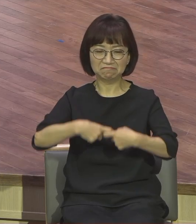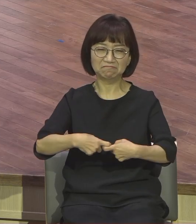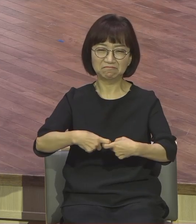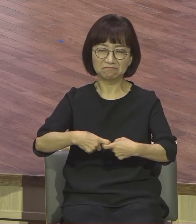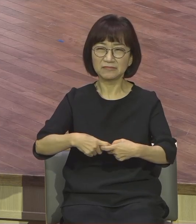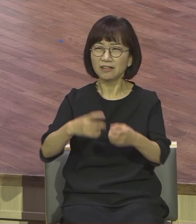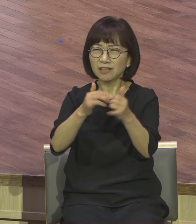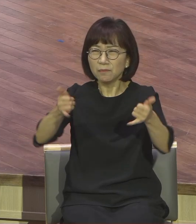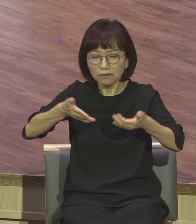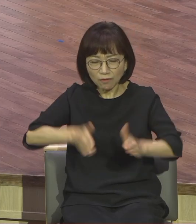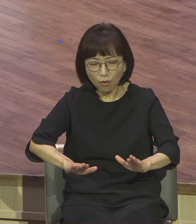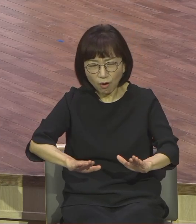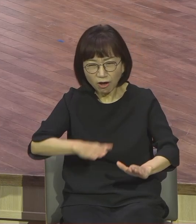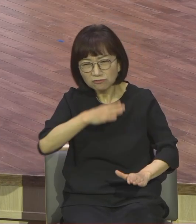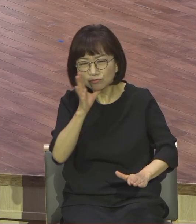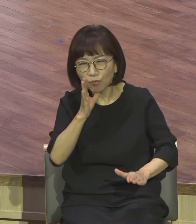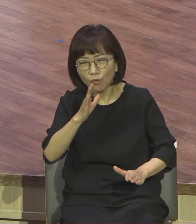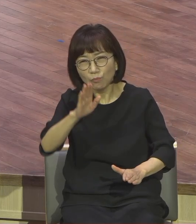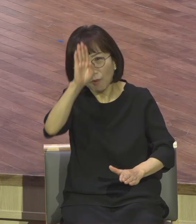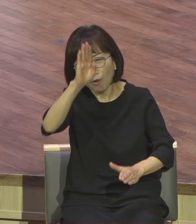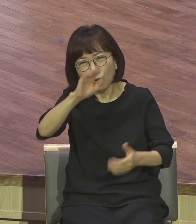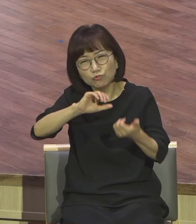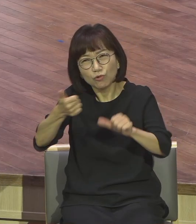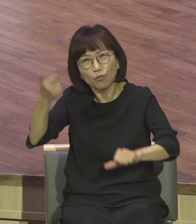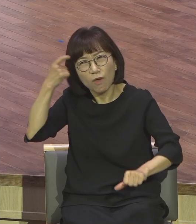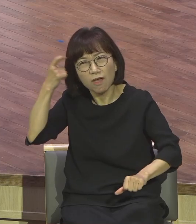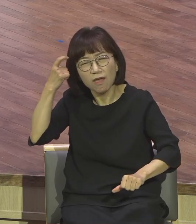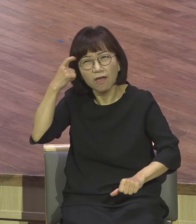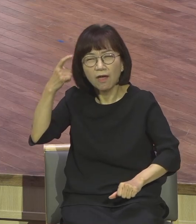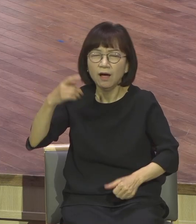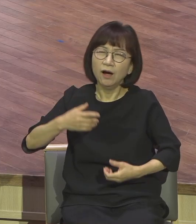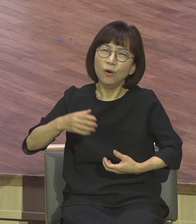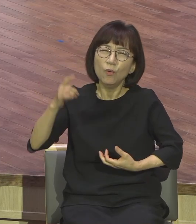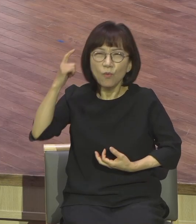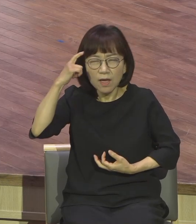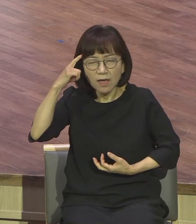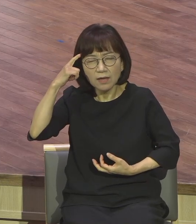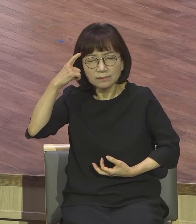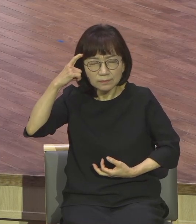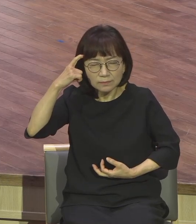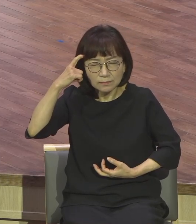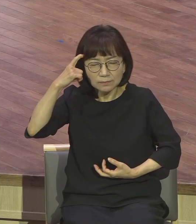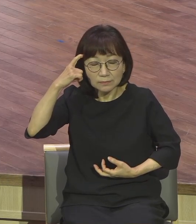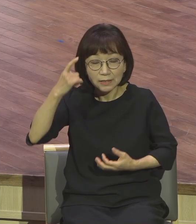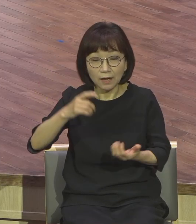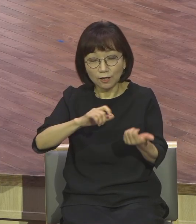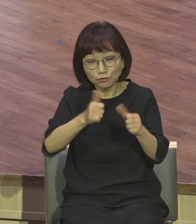고민하다가 마지막 죽음에서 모르겠다고 죽었어요. 무 그러죠. 무. 모르겠다.